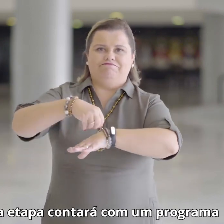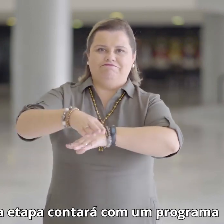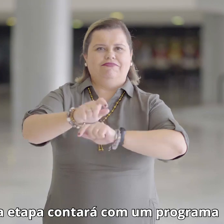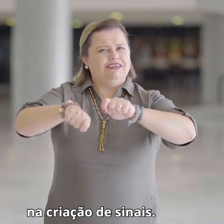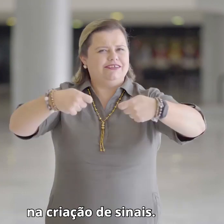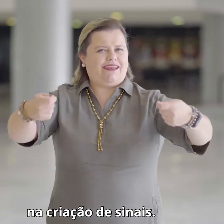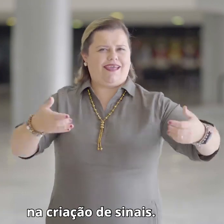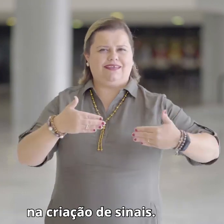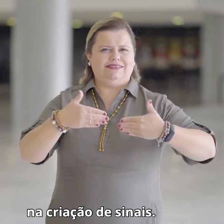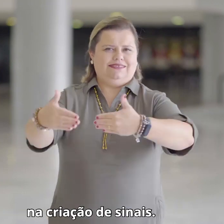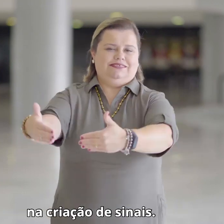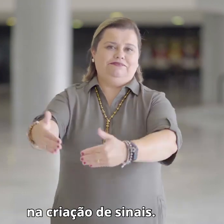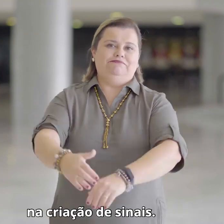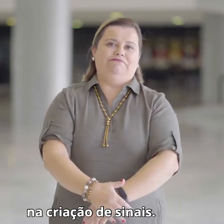na criação de sinais.